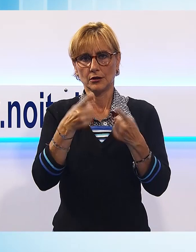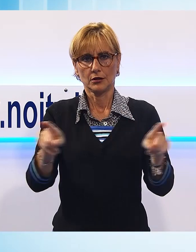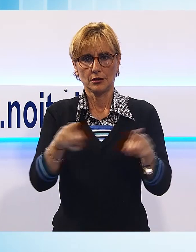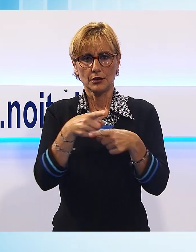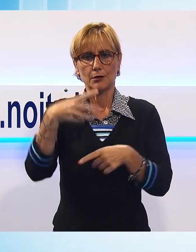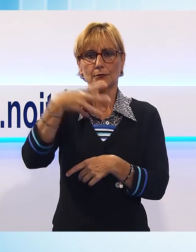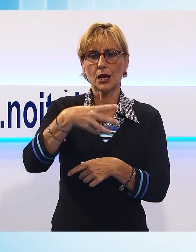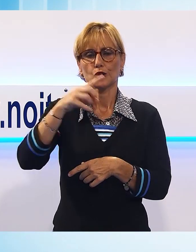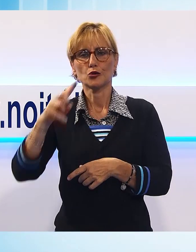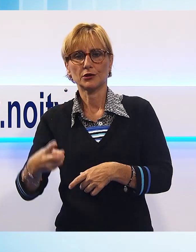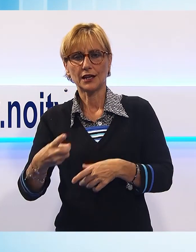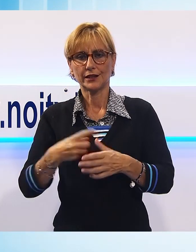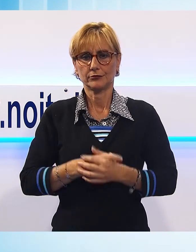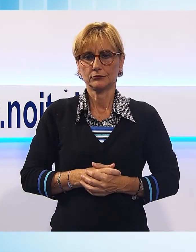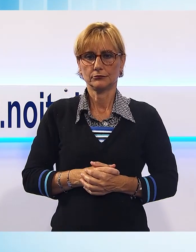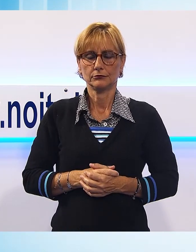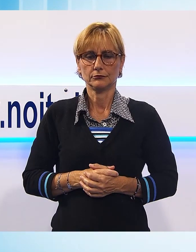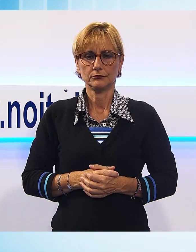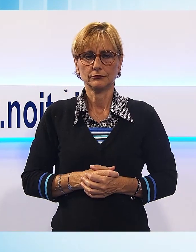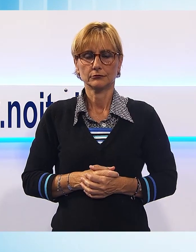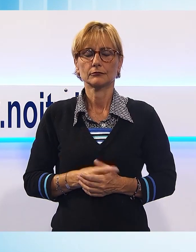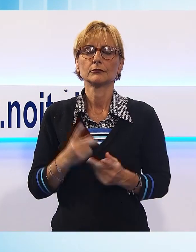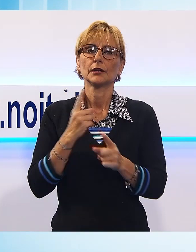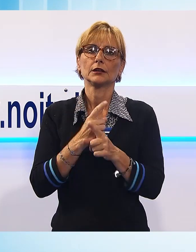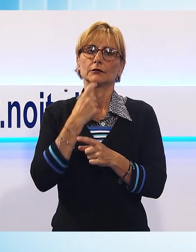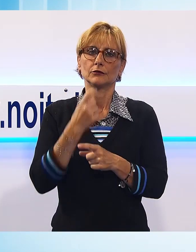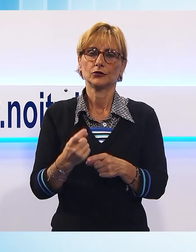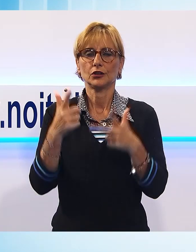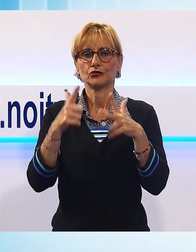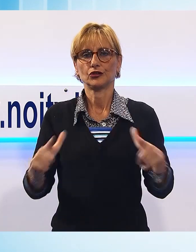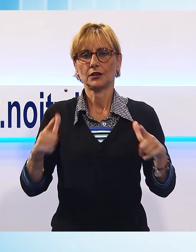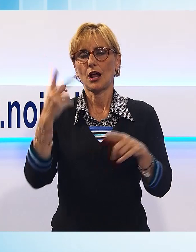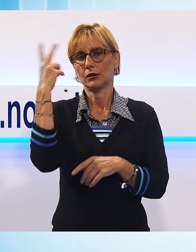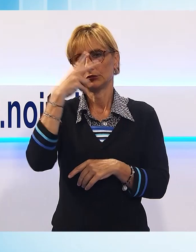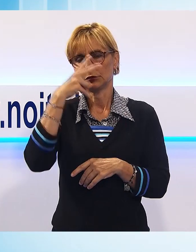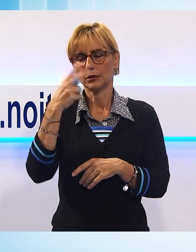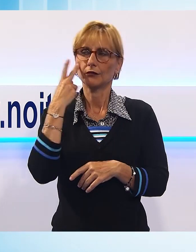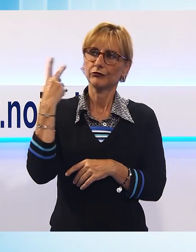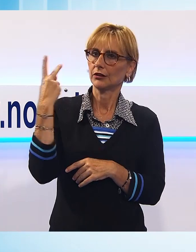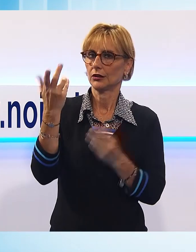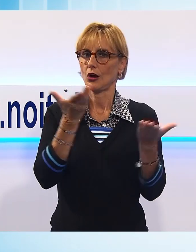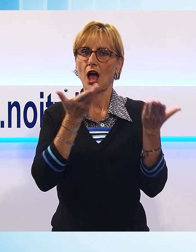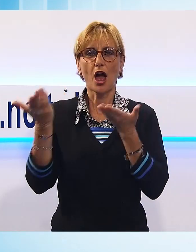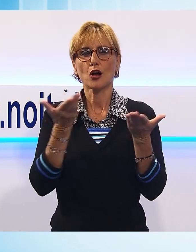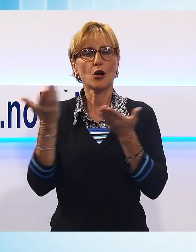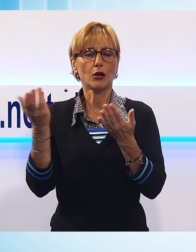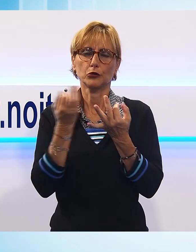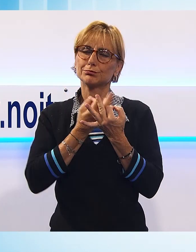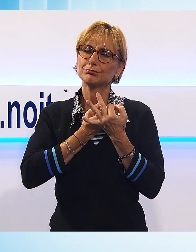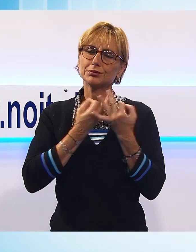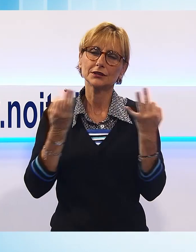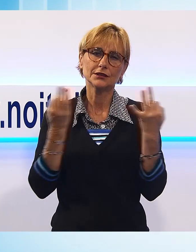Ma devo dire comunque che la città intanto ha accolto già benissimo, lo vedo dai risultati del